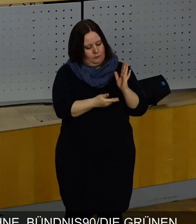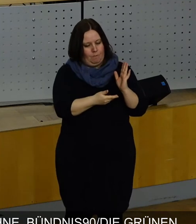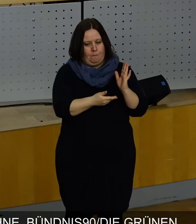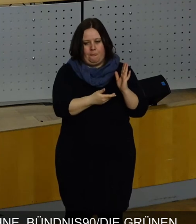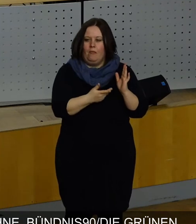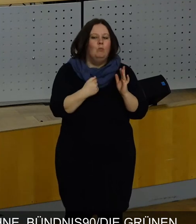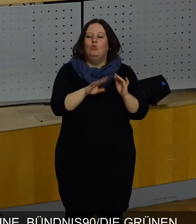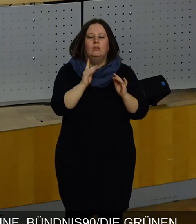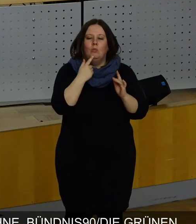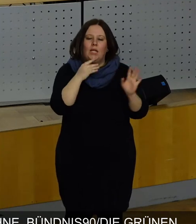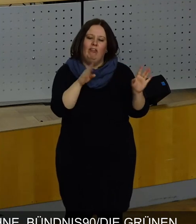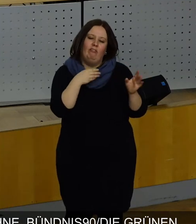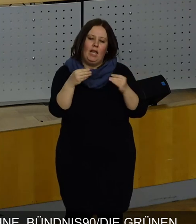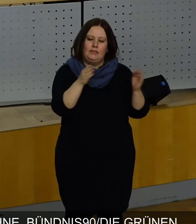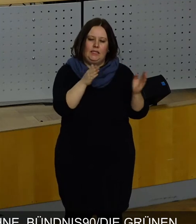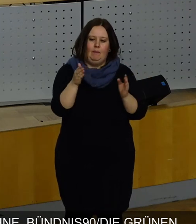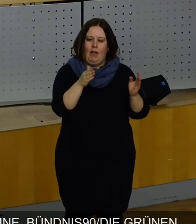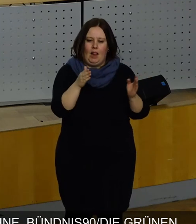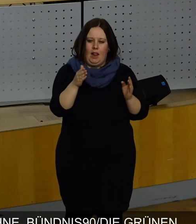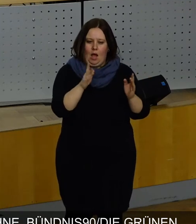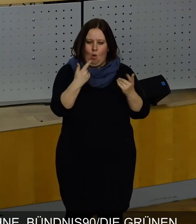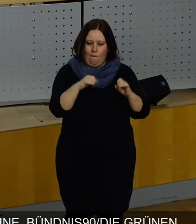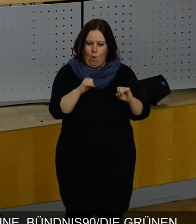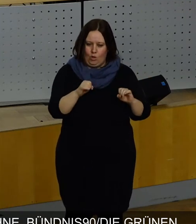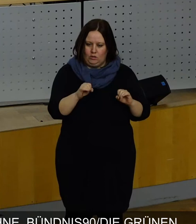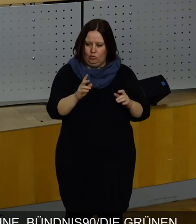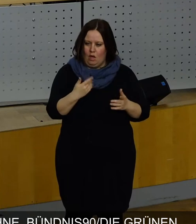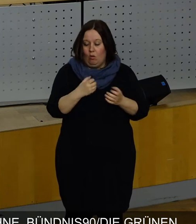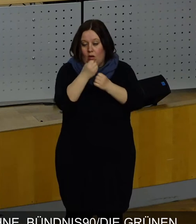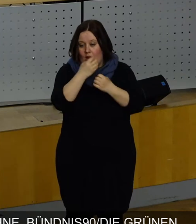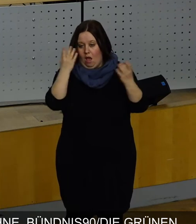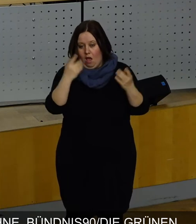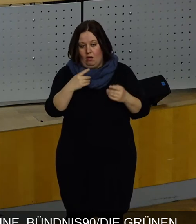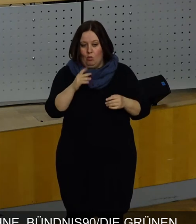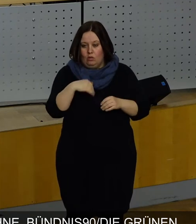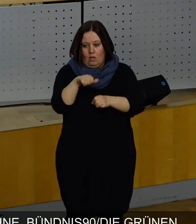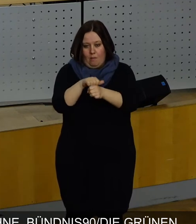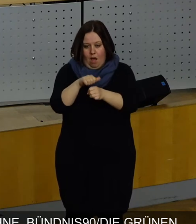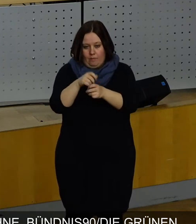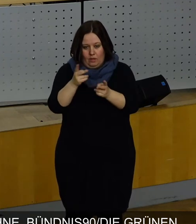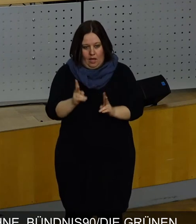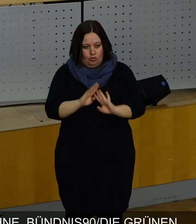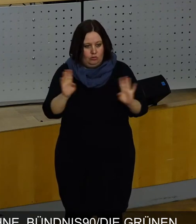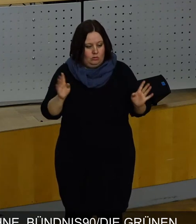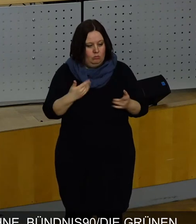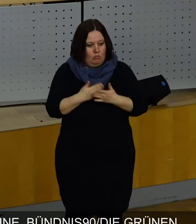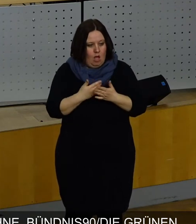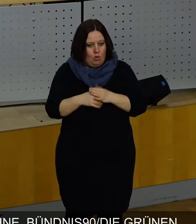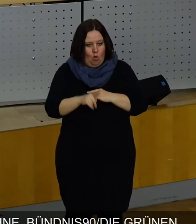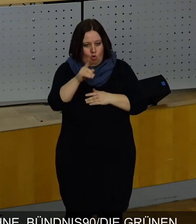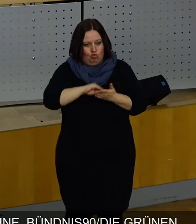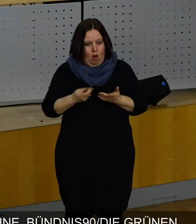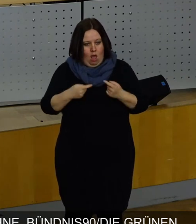mit einer gewissen Flexibilität durchaus richtig. Und selbstverständlich stehen die beamtenrechtlichen Dinge und dass man einen